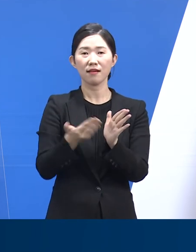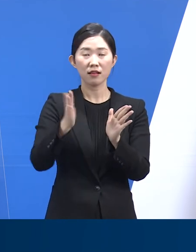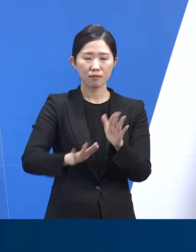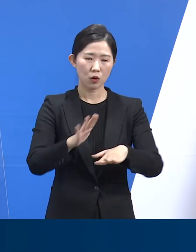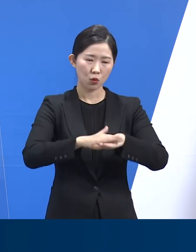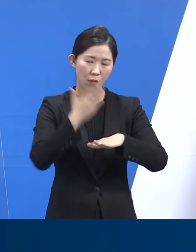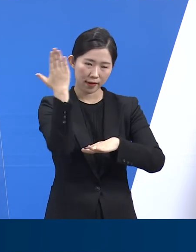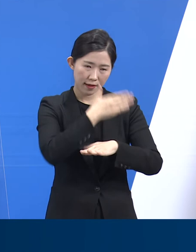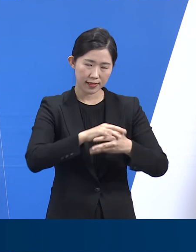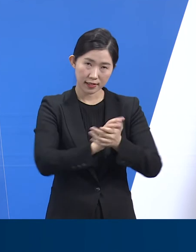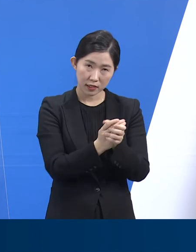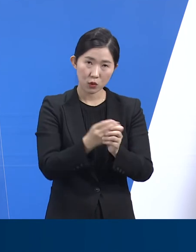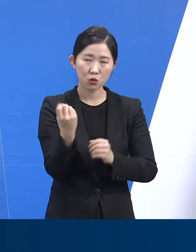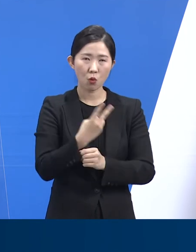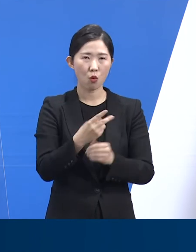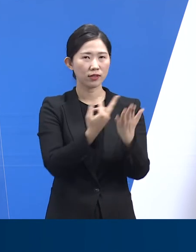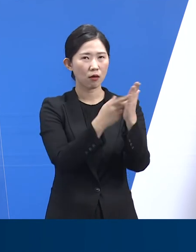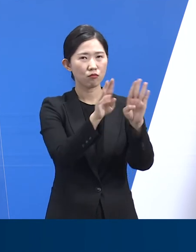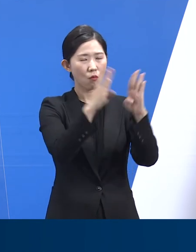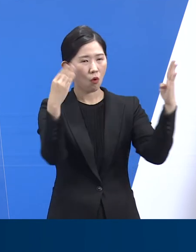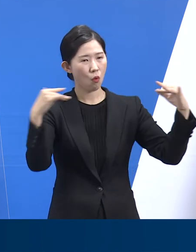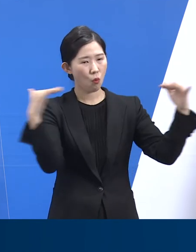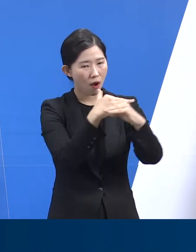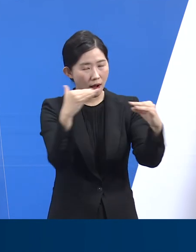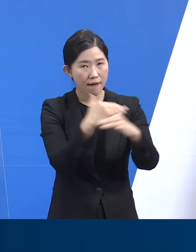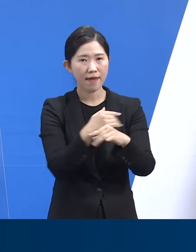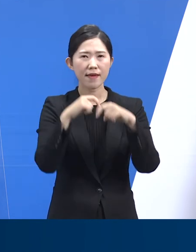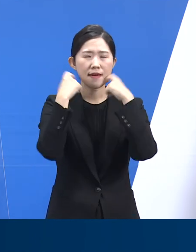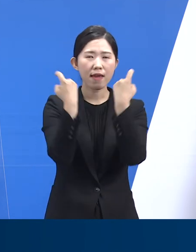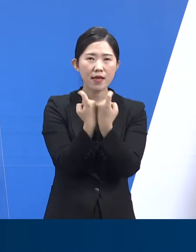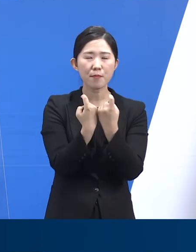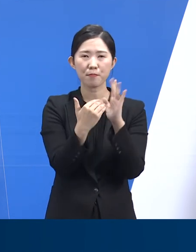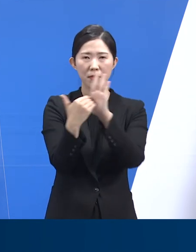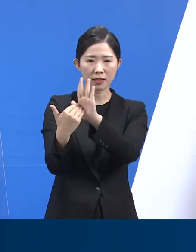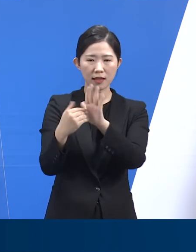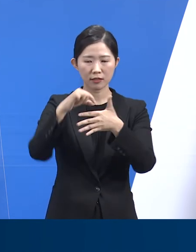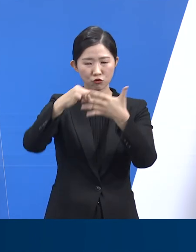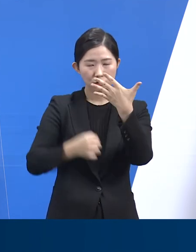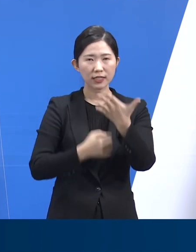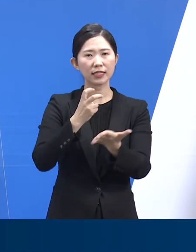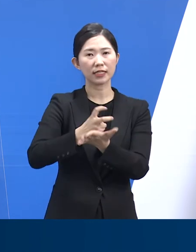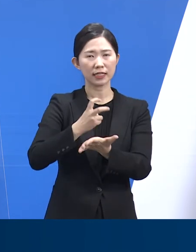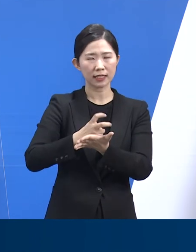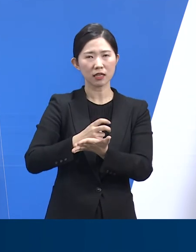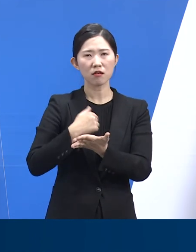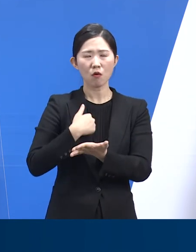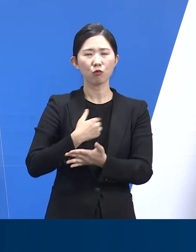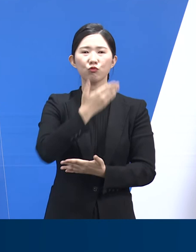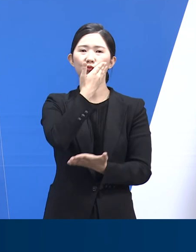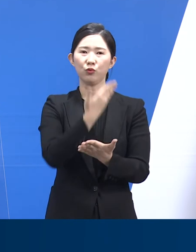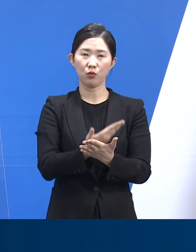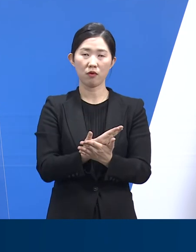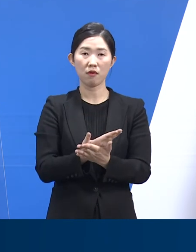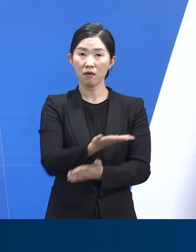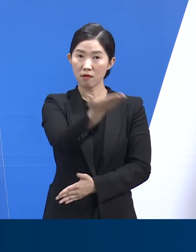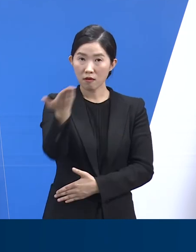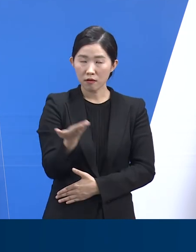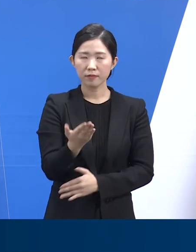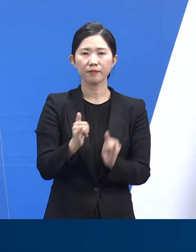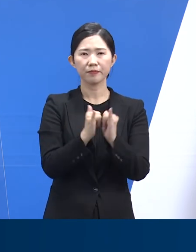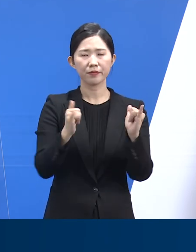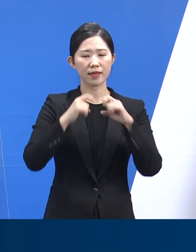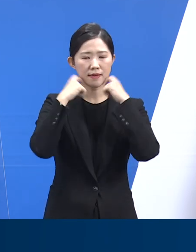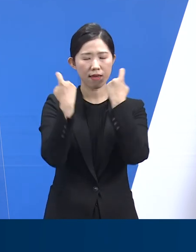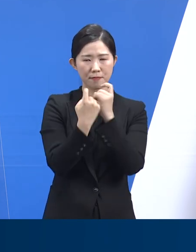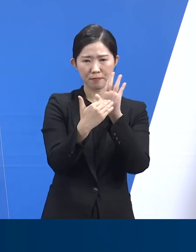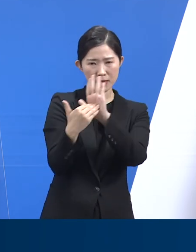환기 소독 등 개인 방역 수칙 준수는 감염 예방을 위하여 중요합니다. 도민 여러분들께서는 개인